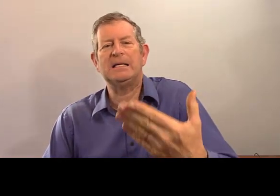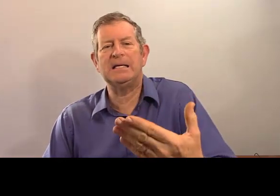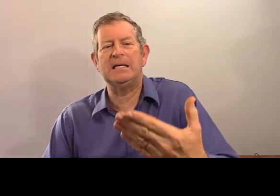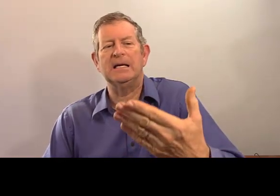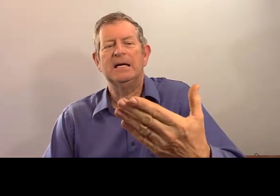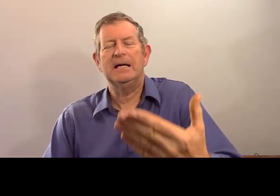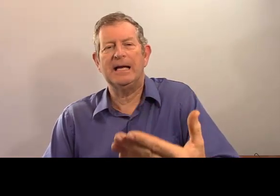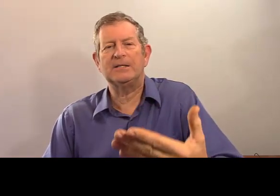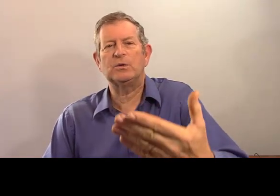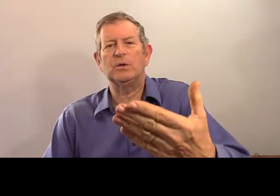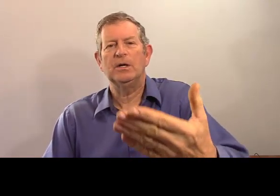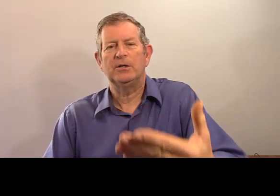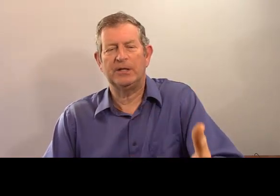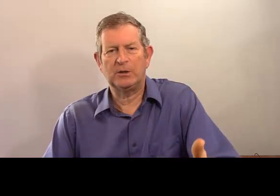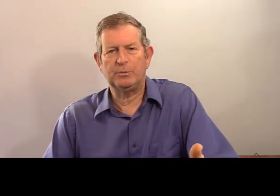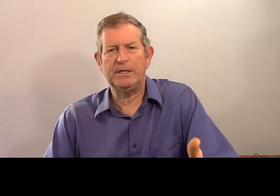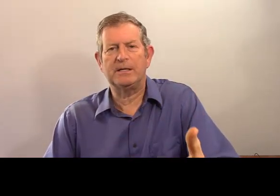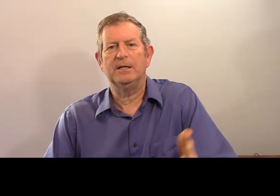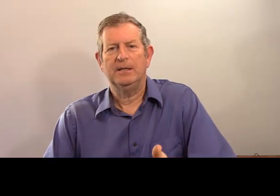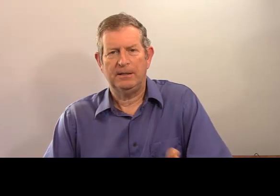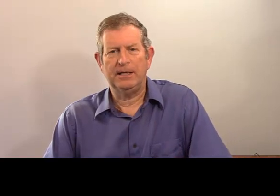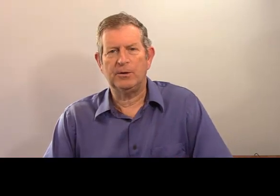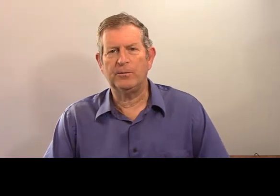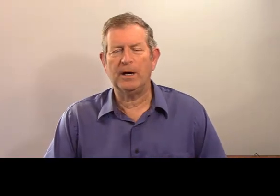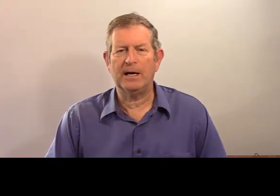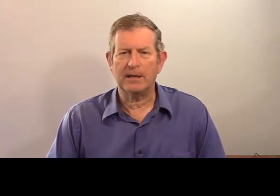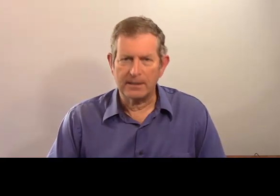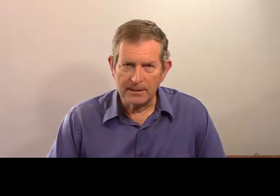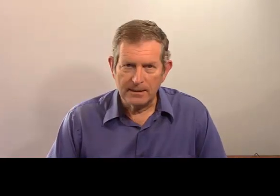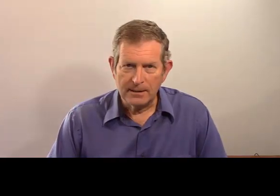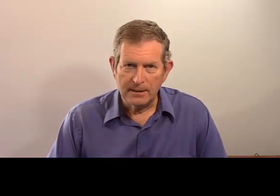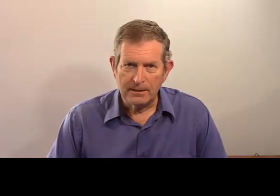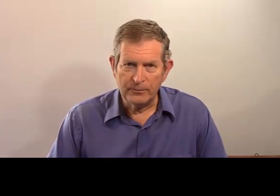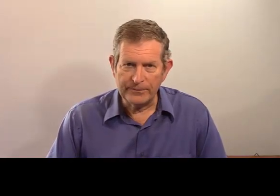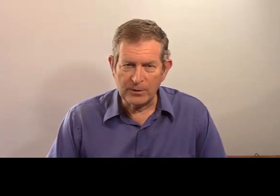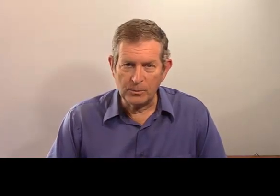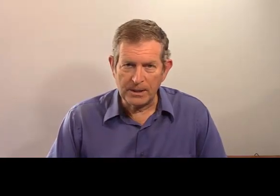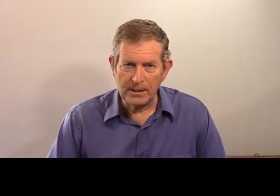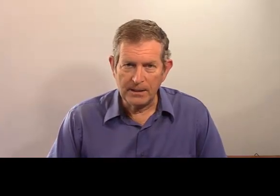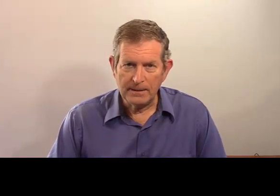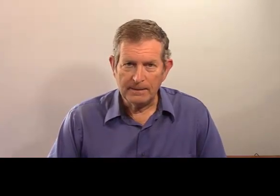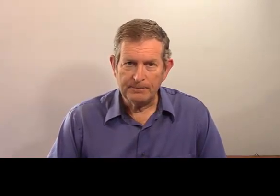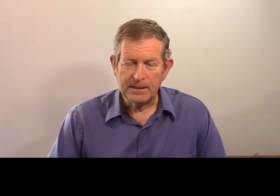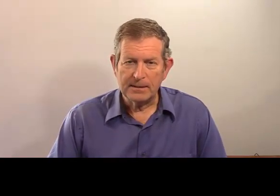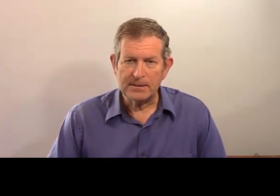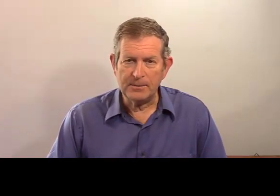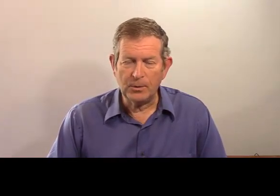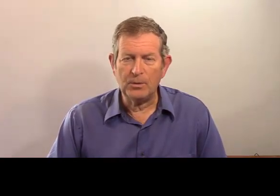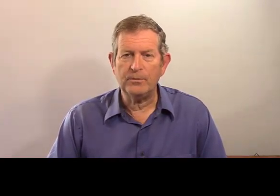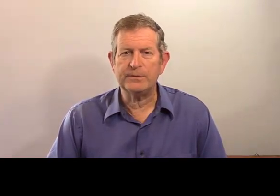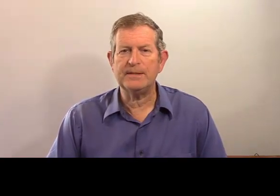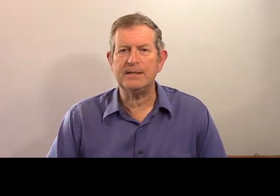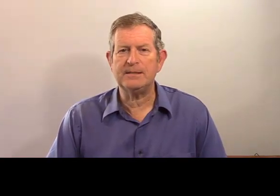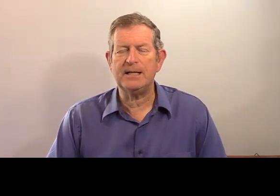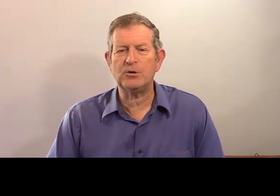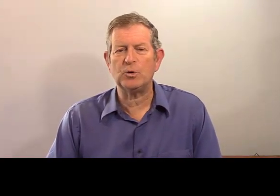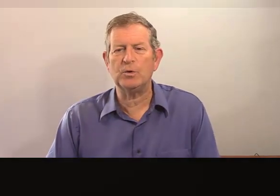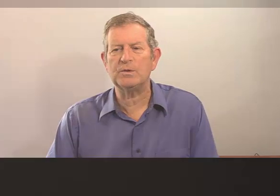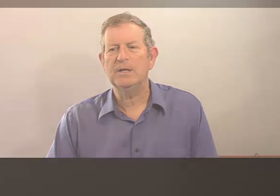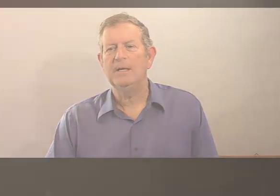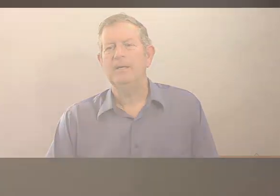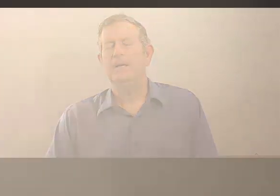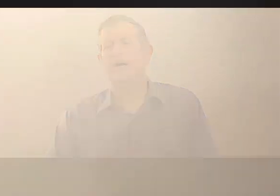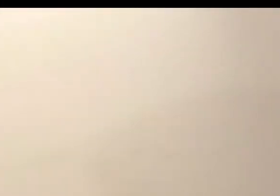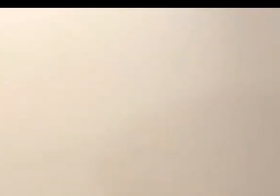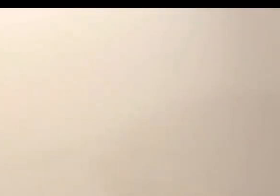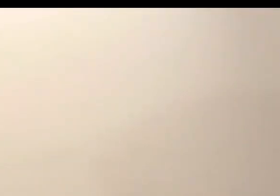À qui est-ce que j'explique les devoirs ? Vous avez compris ? C'est bon ? Vous avez saisi la